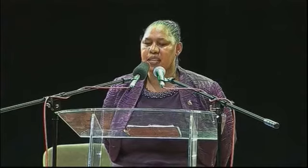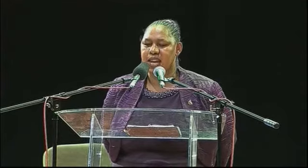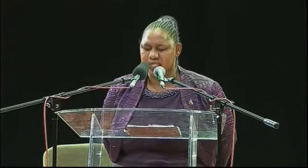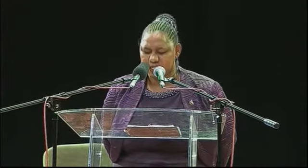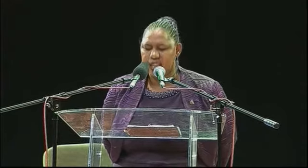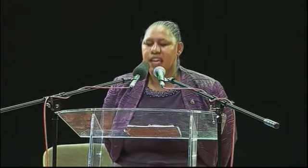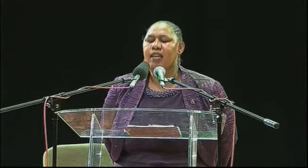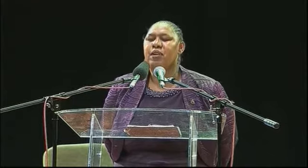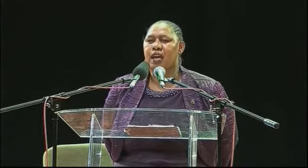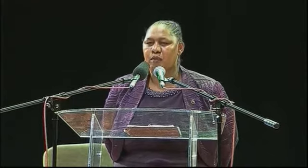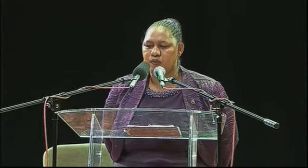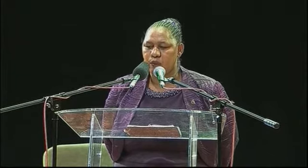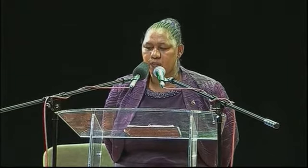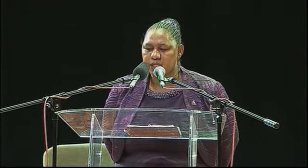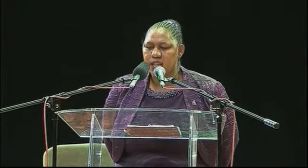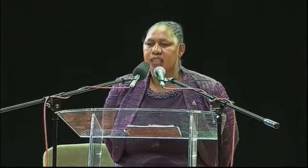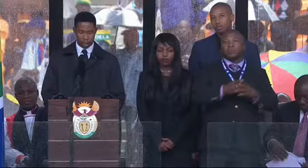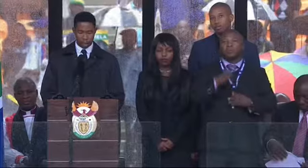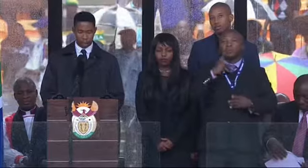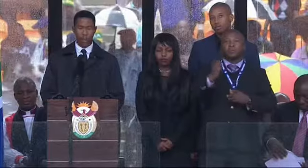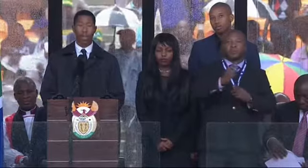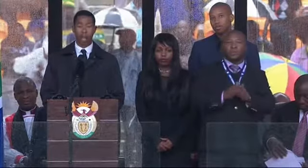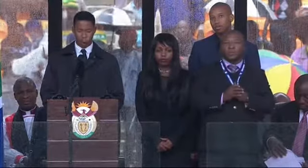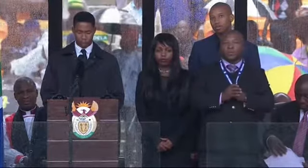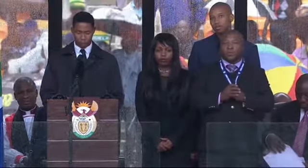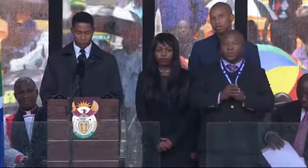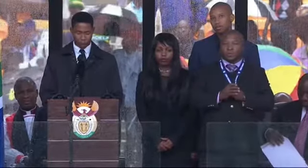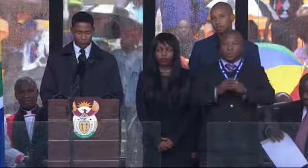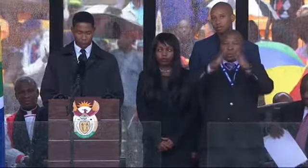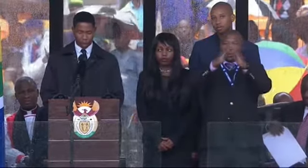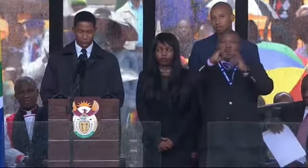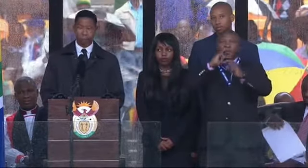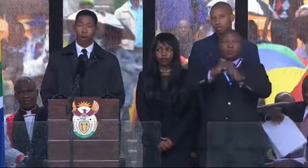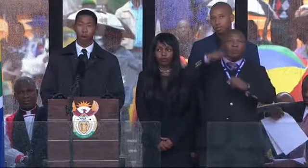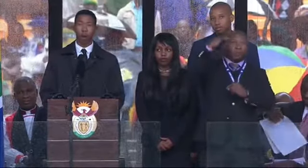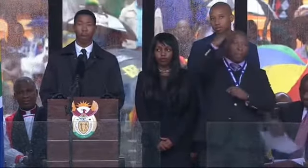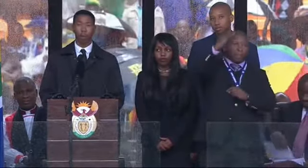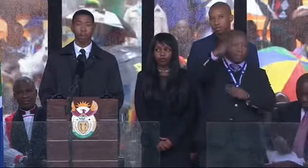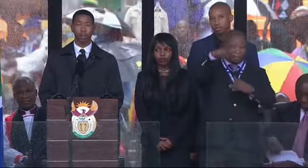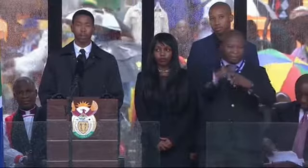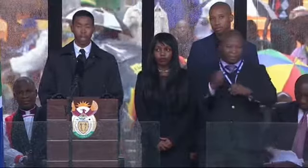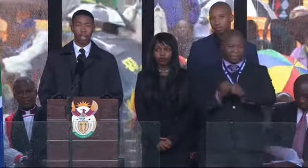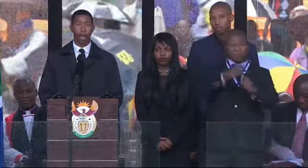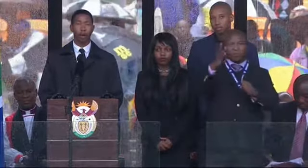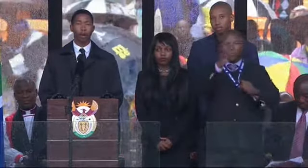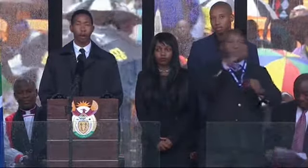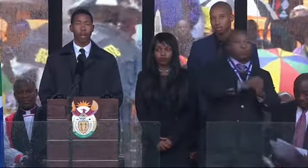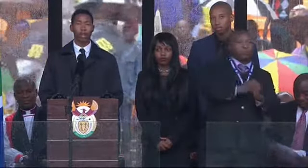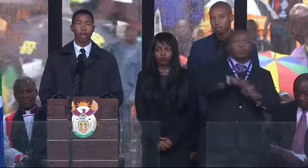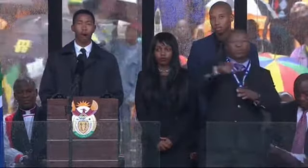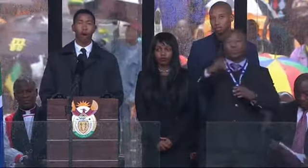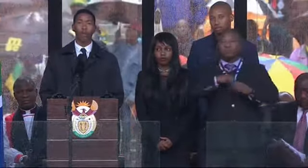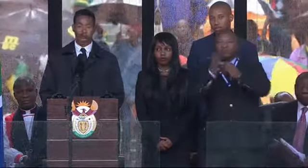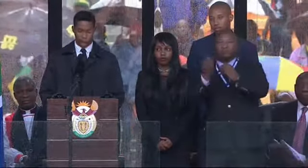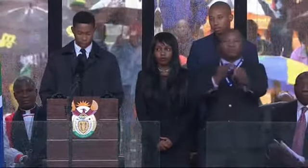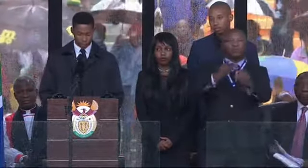Hubo un error, sí, lo aceptamos, pero él se sintió sobrepasado, no usó los signos normales. El gobierno asegura que no tiene por